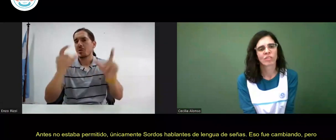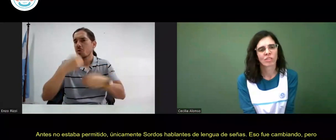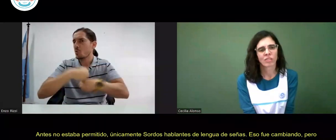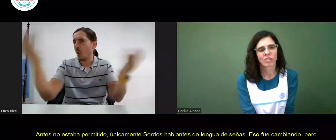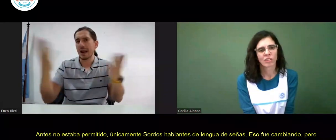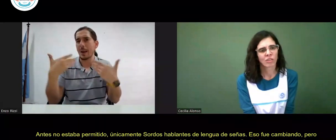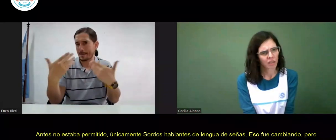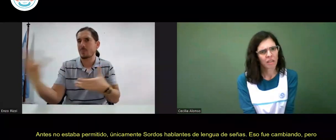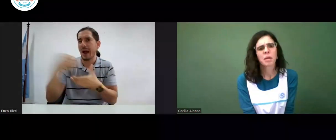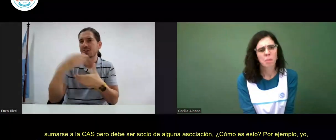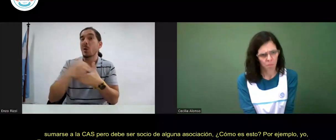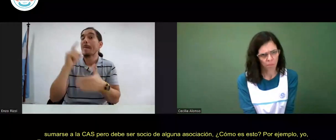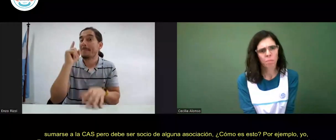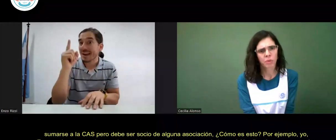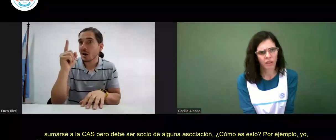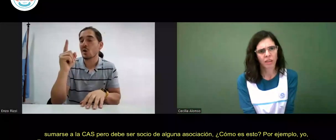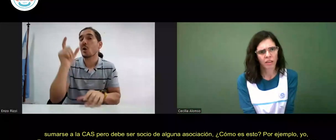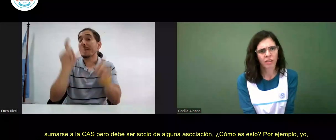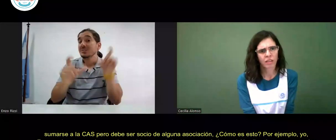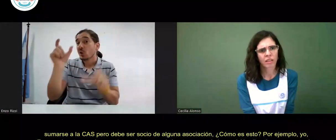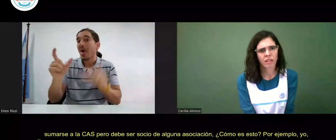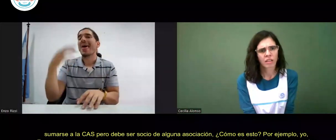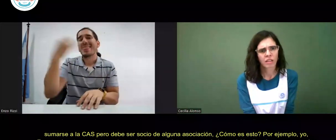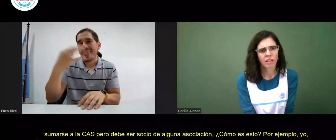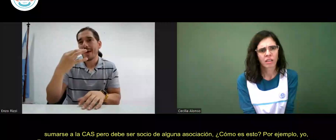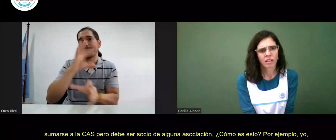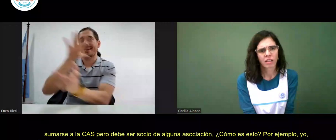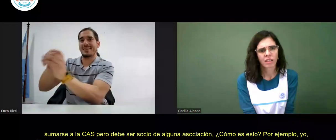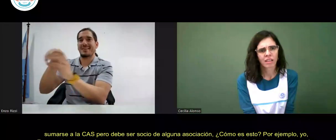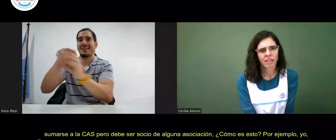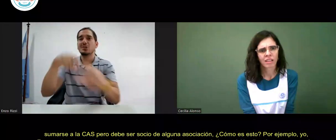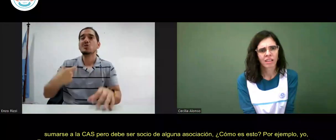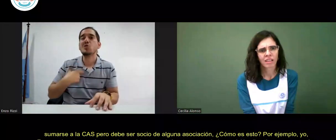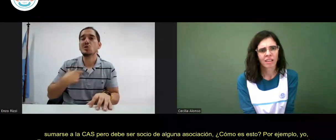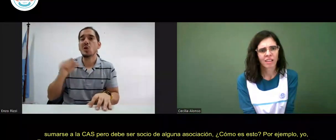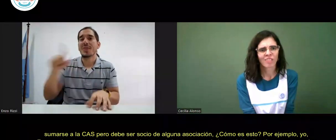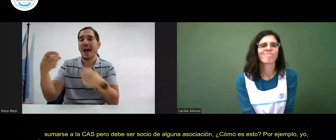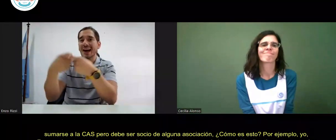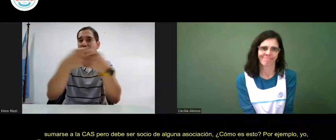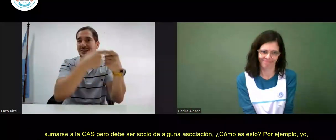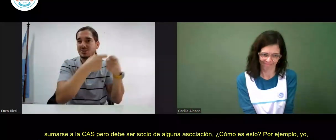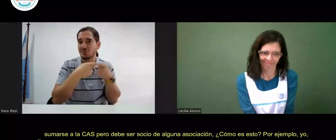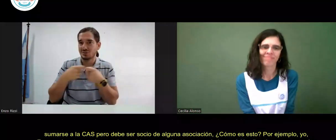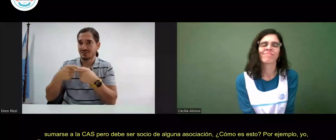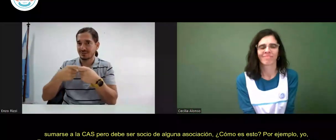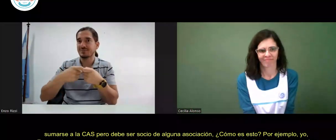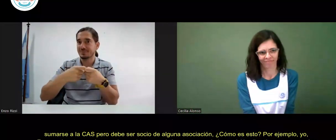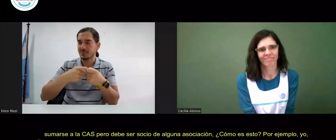Cualquier persona puede sumarse a la CAS, pero debe ser socio de alguna asociación.